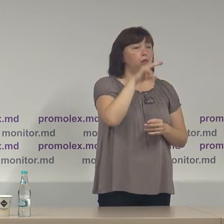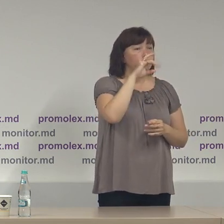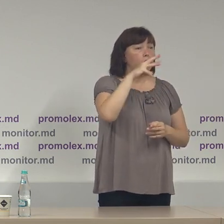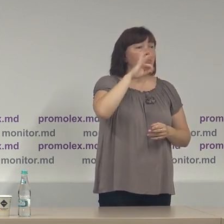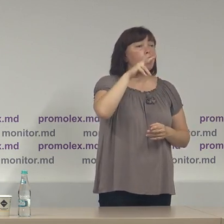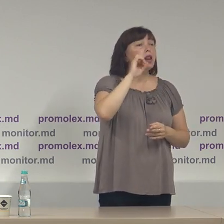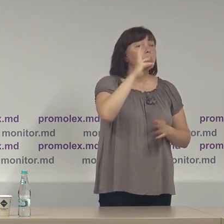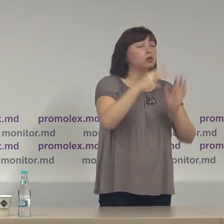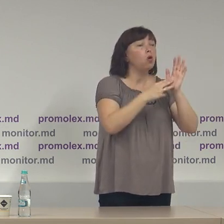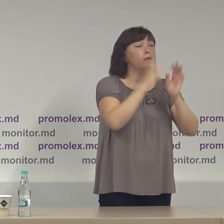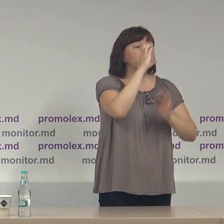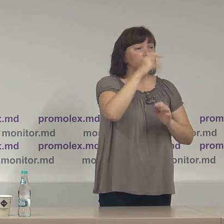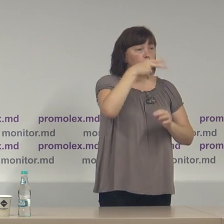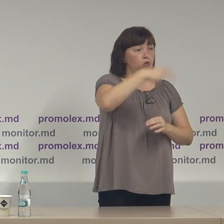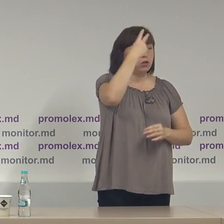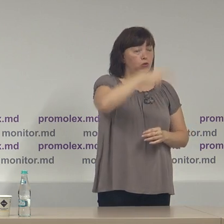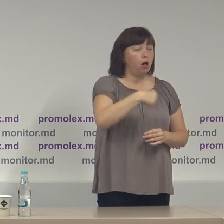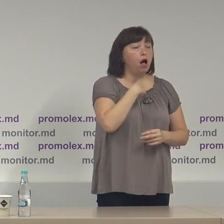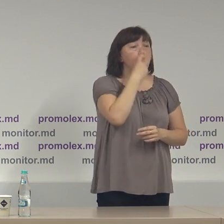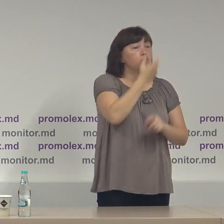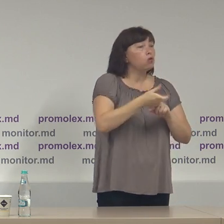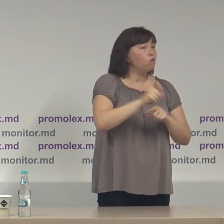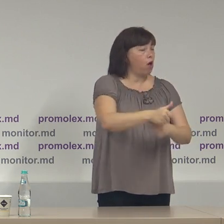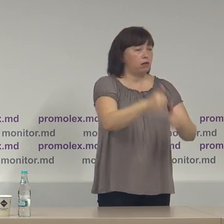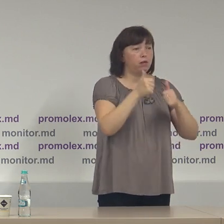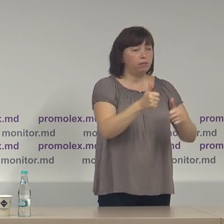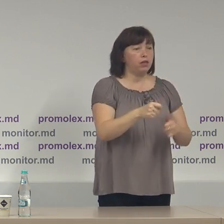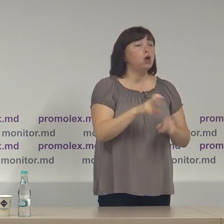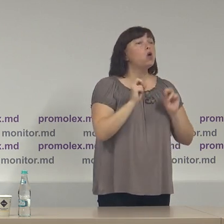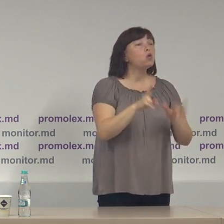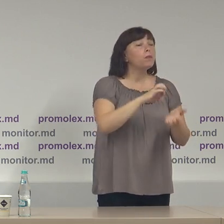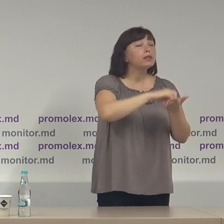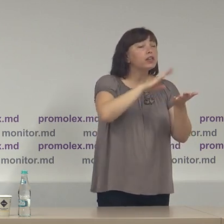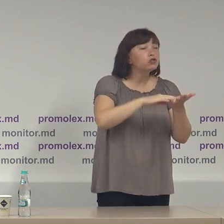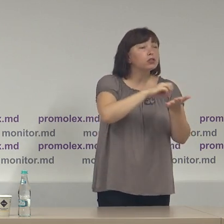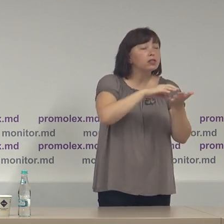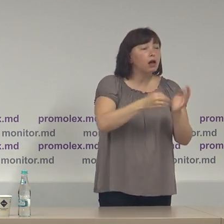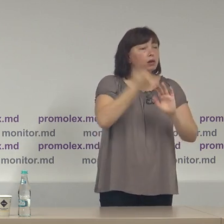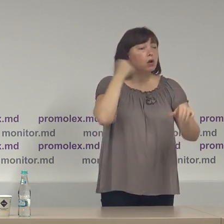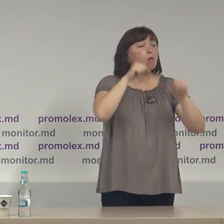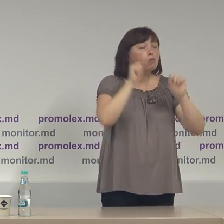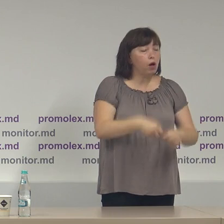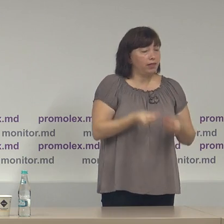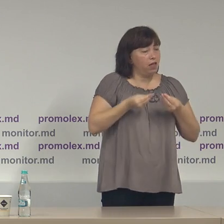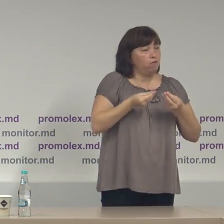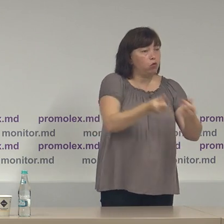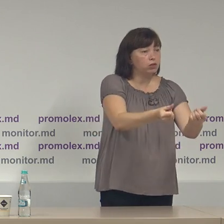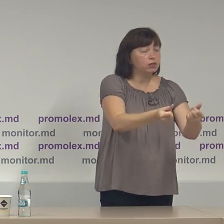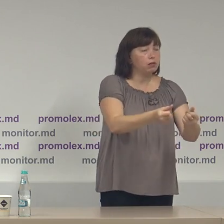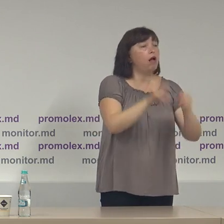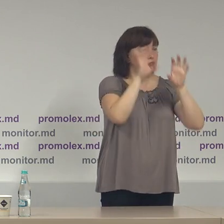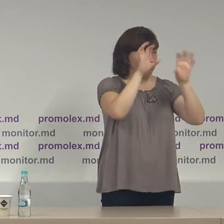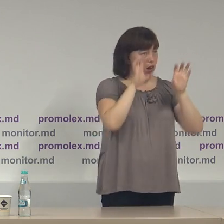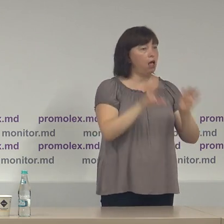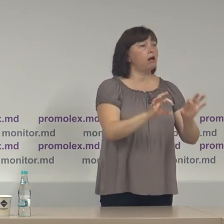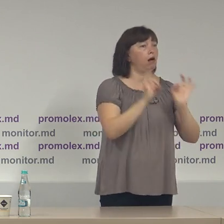2020 am văzut foarte bine cum înregistrarea prealabilă poate influența legal